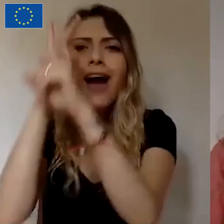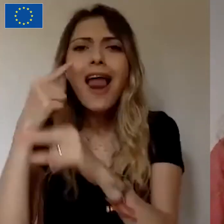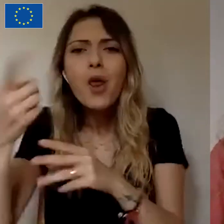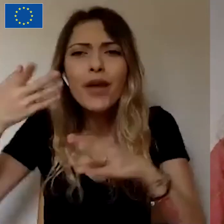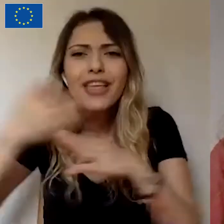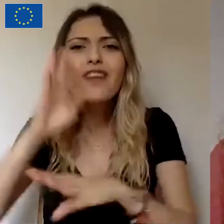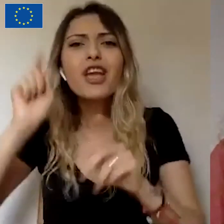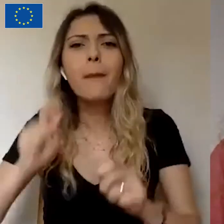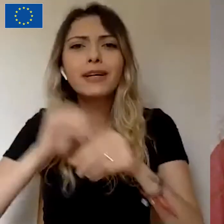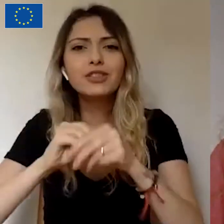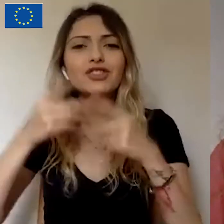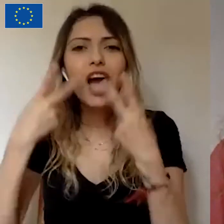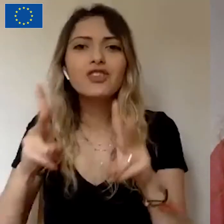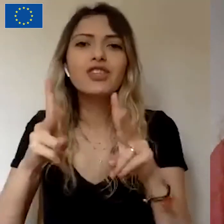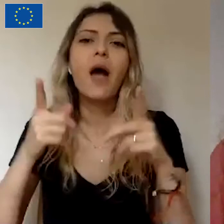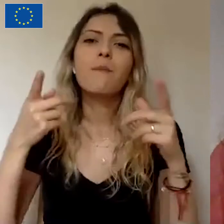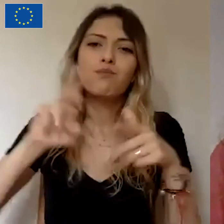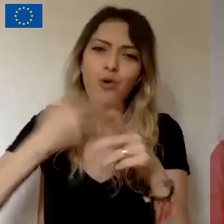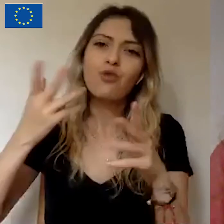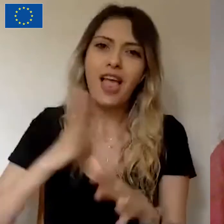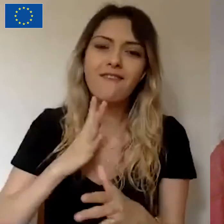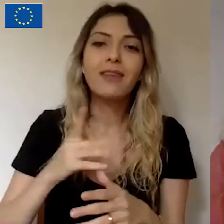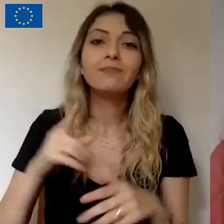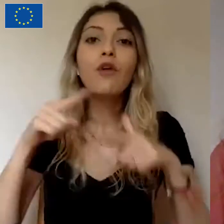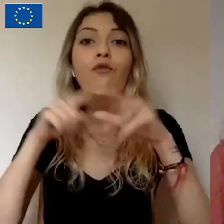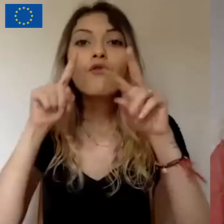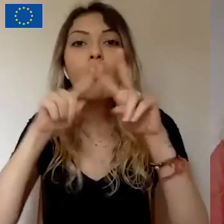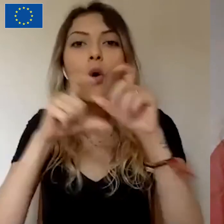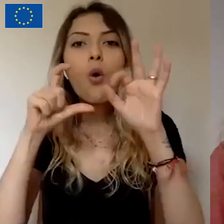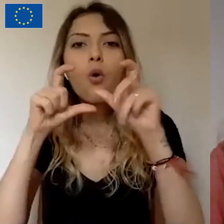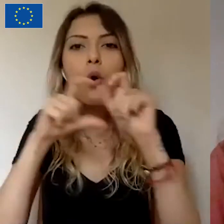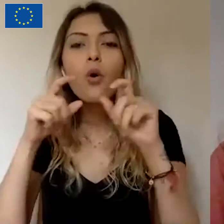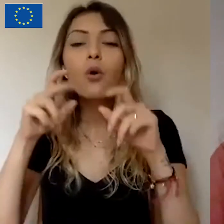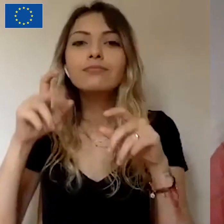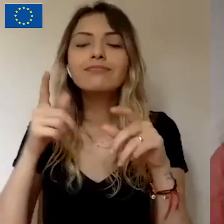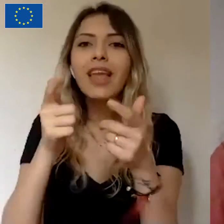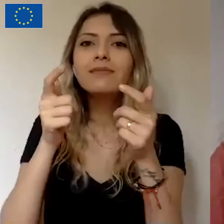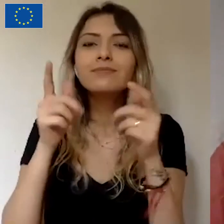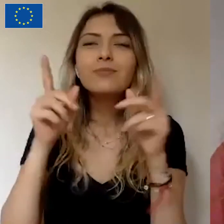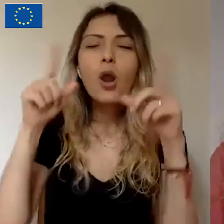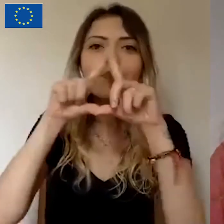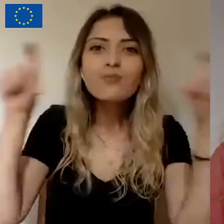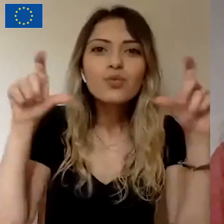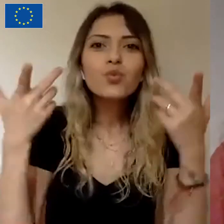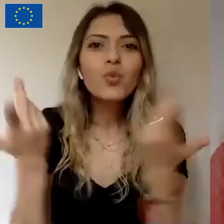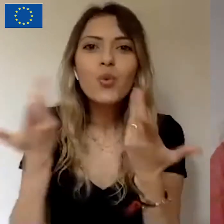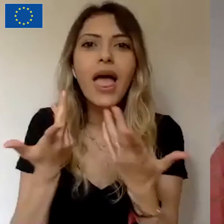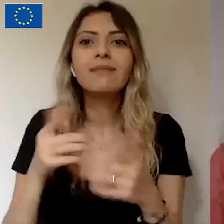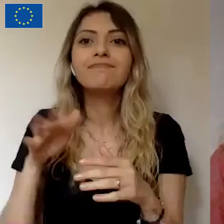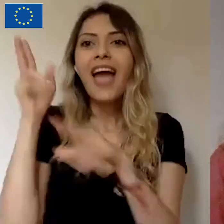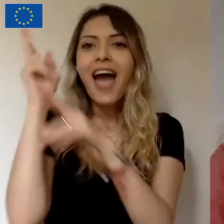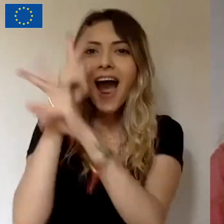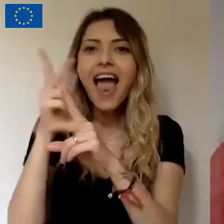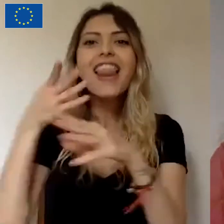diyoruz. Zonguldak'ın sloganı da zaten hayallere hayat bulduran platform. Dolayısıyla ihtiyaca yönelik projeleri çok fazla yayın almamaya